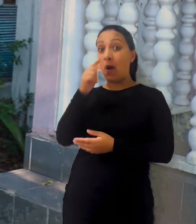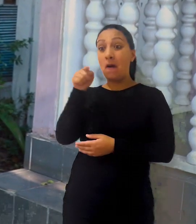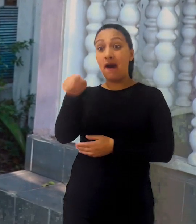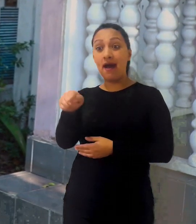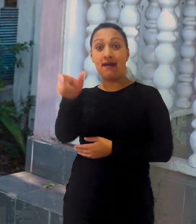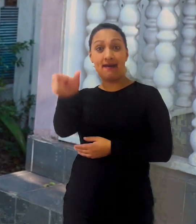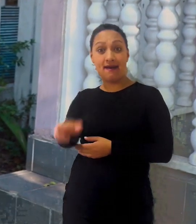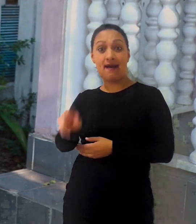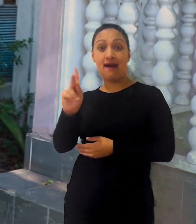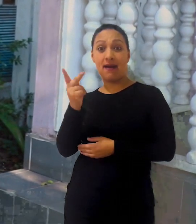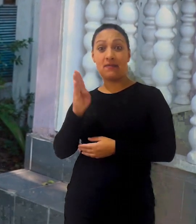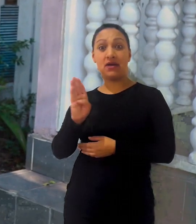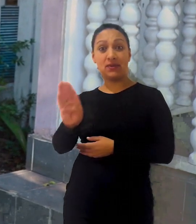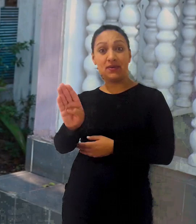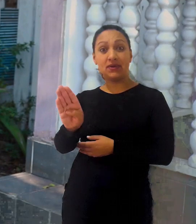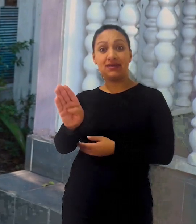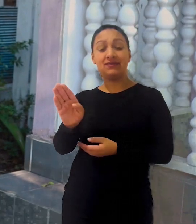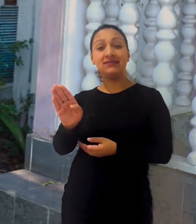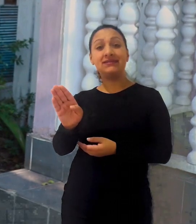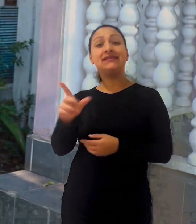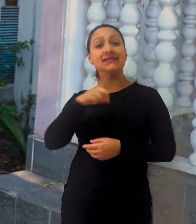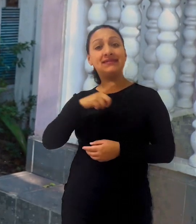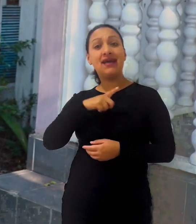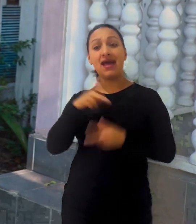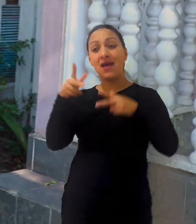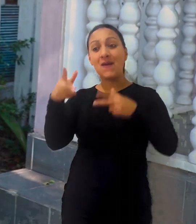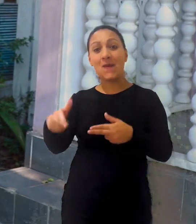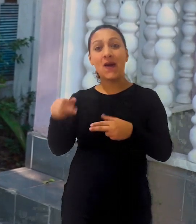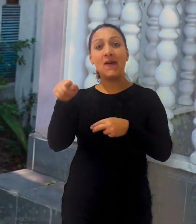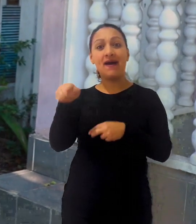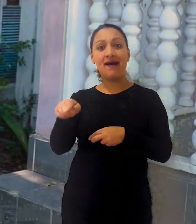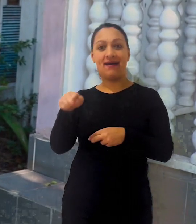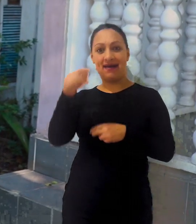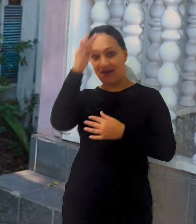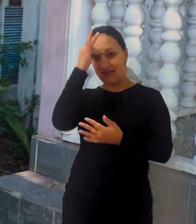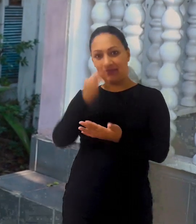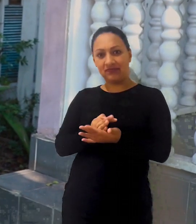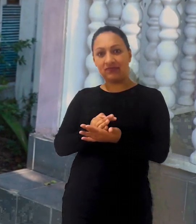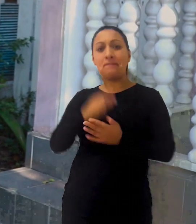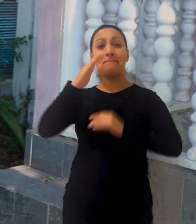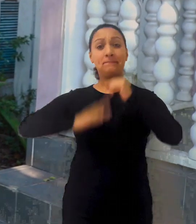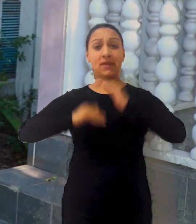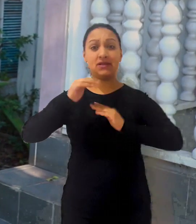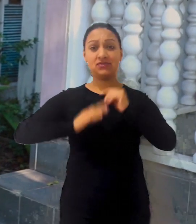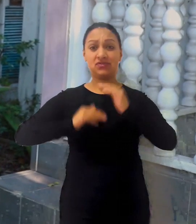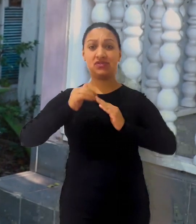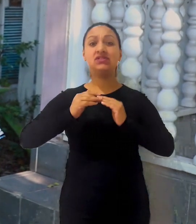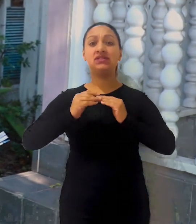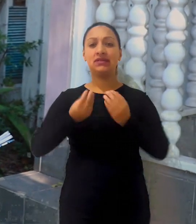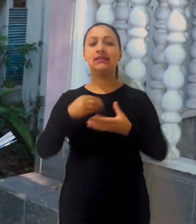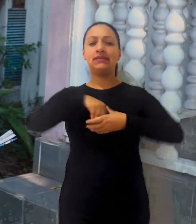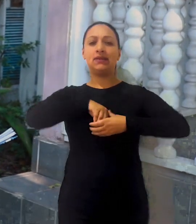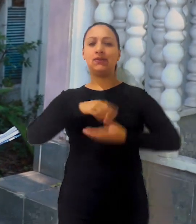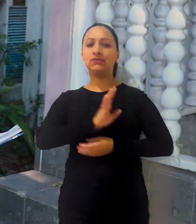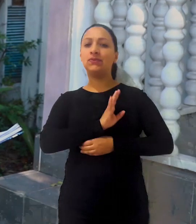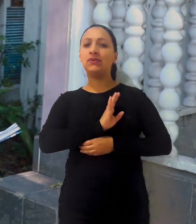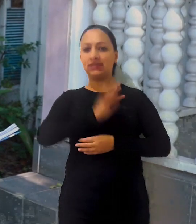mesma fé de Abacuque quero te convidar a ter a mesma fé que Abacuque teve e exercitar essa fé no teu